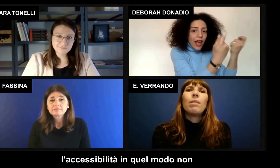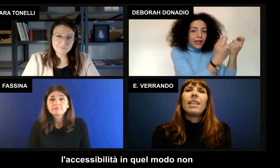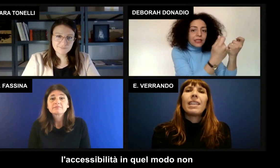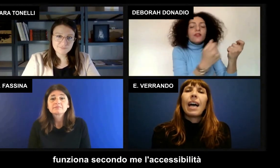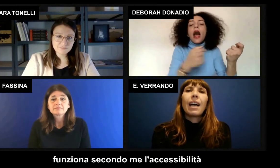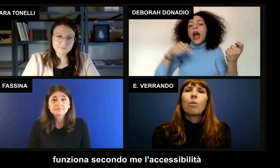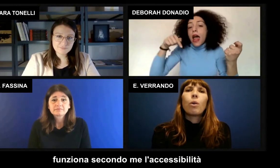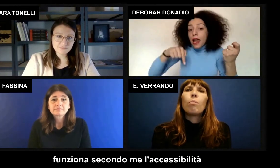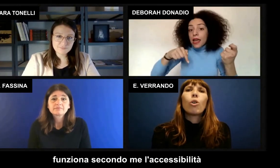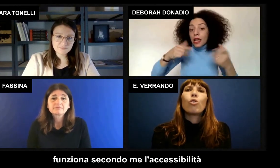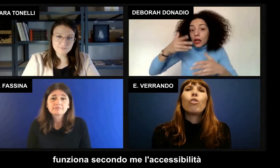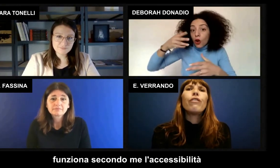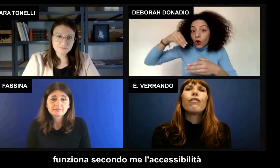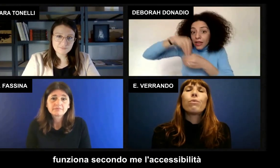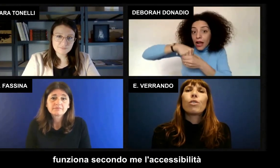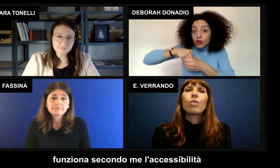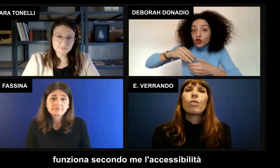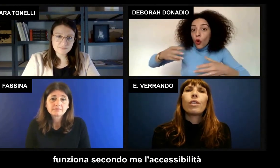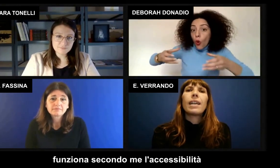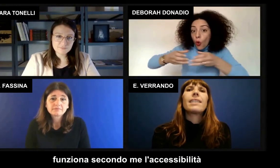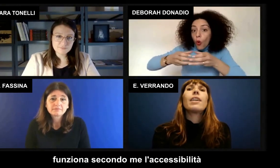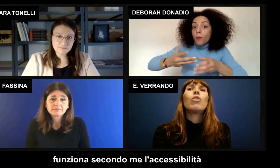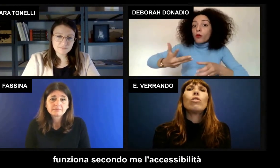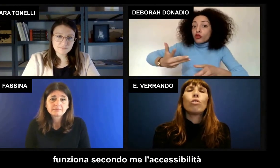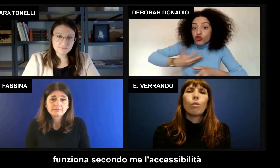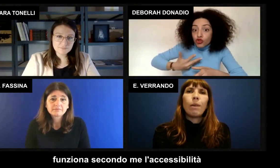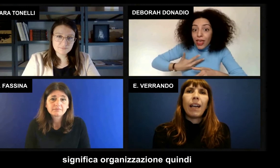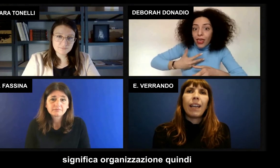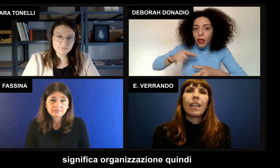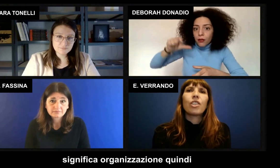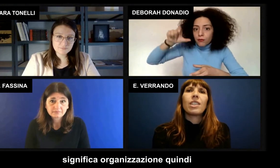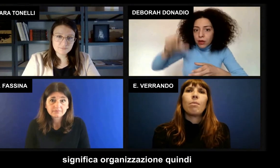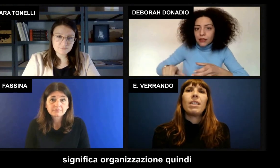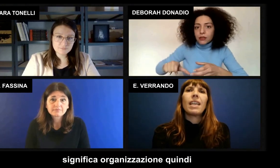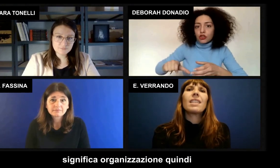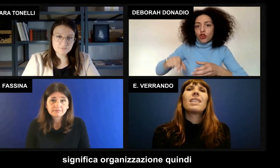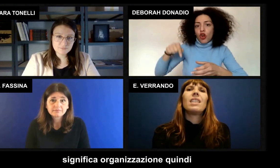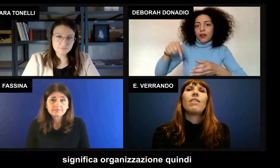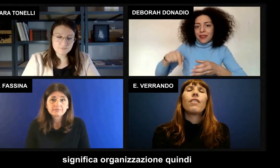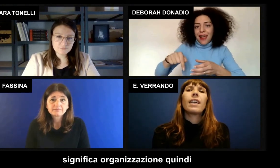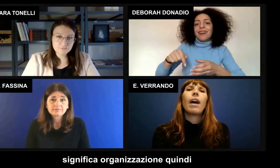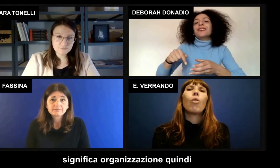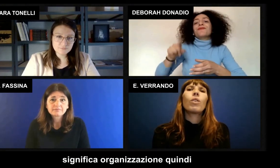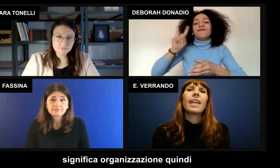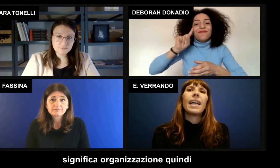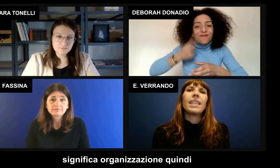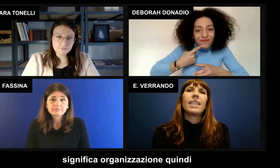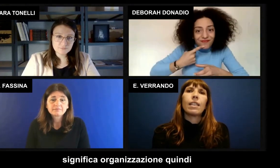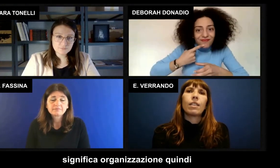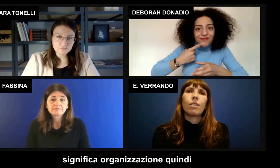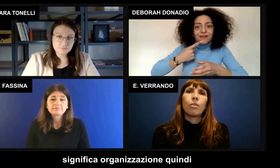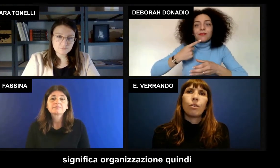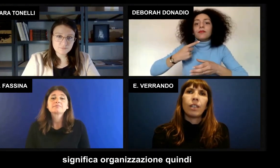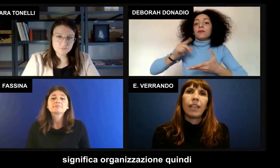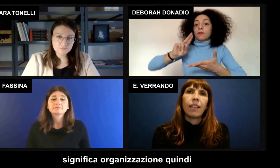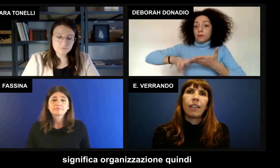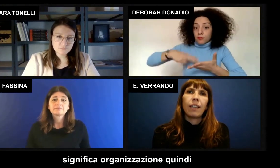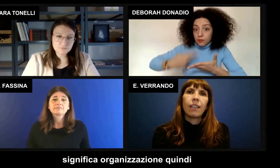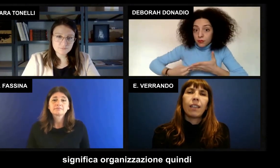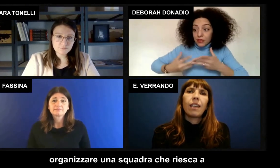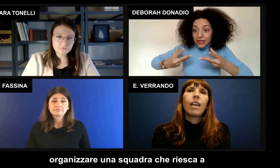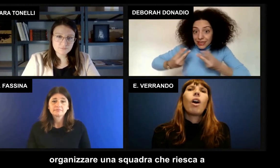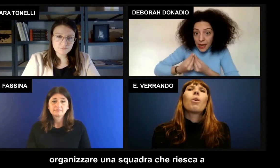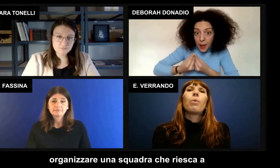'accessibilità in quel modo non funziona secondo me l'accessibilità significa organizzazione